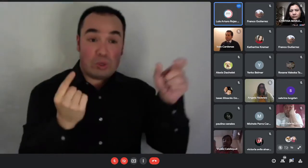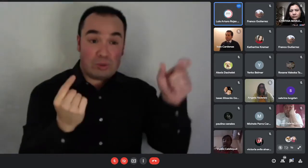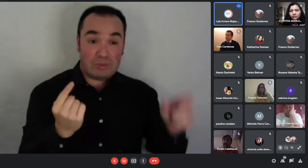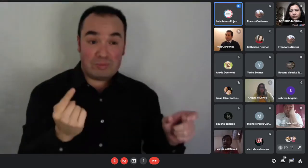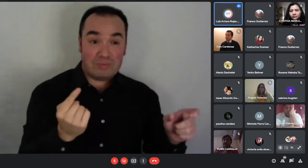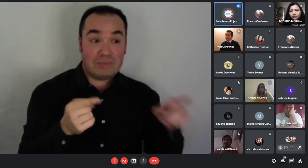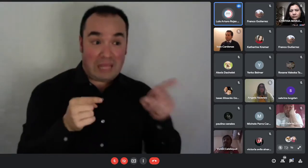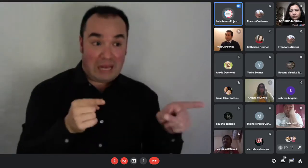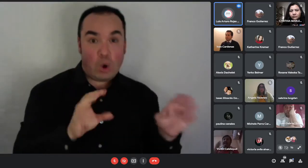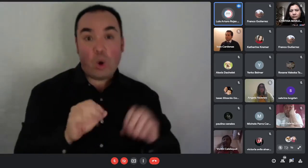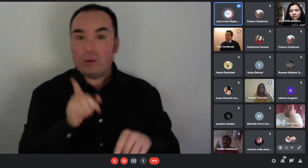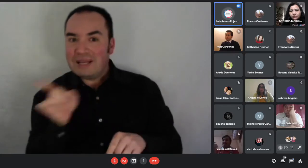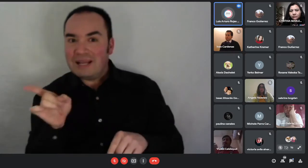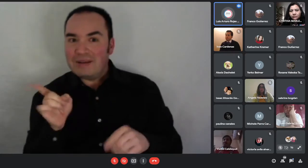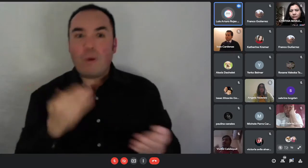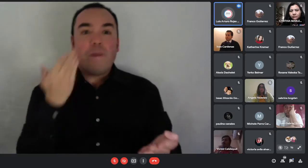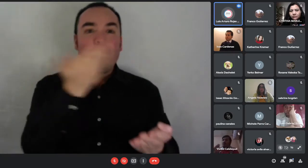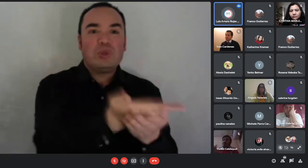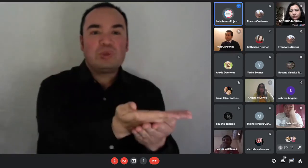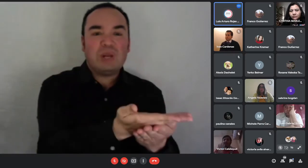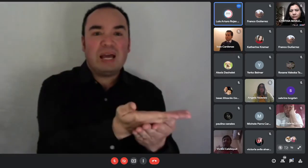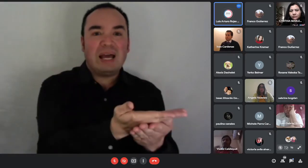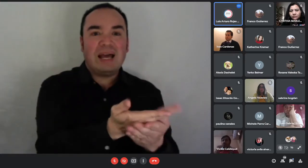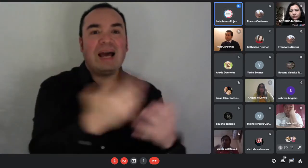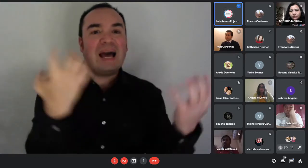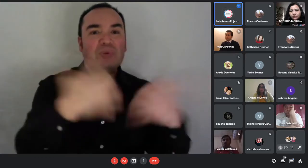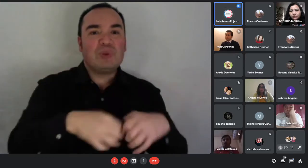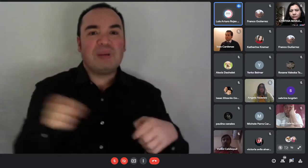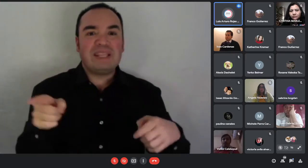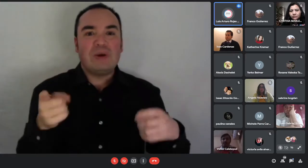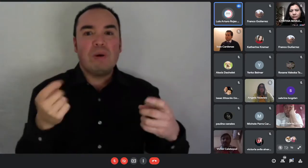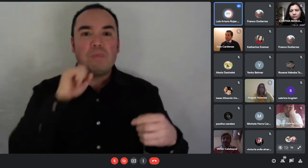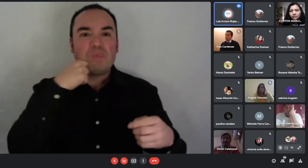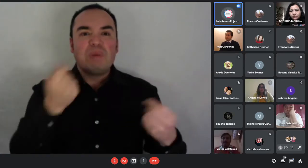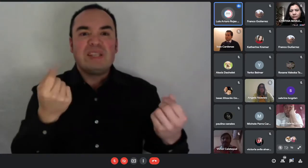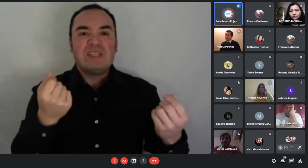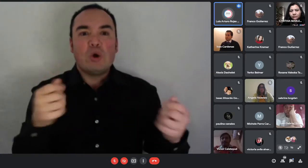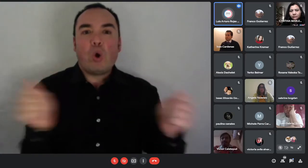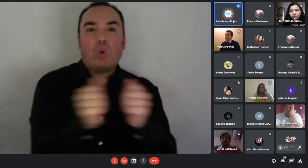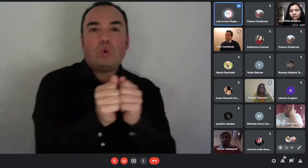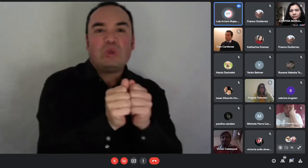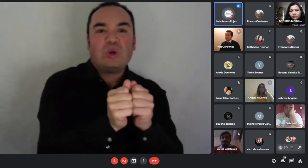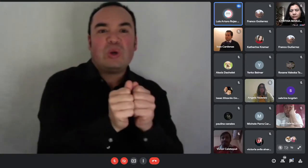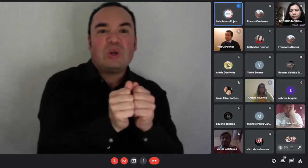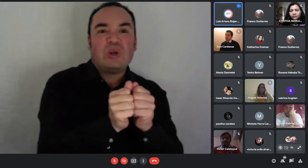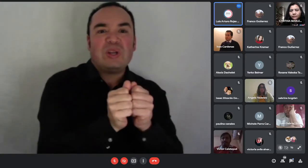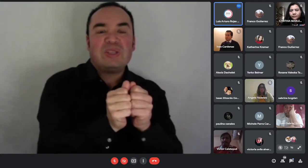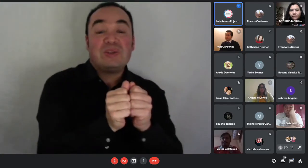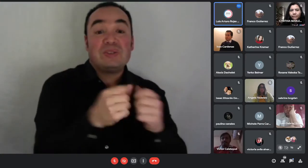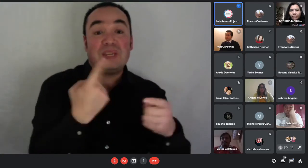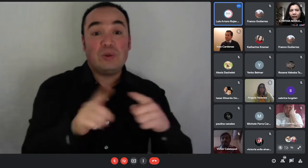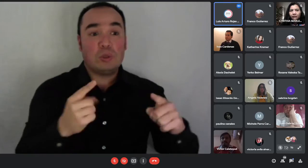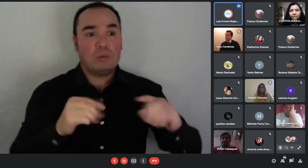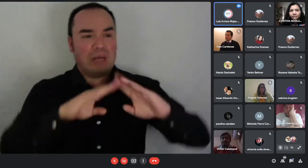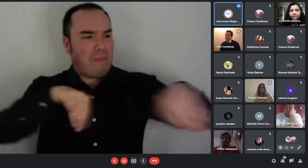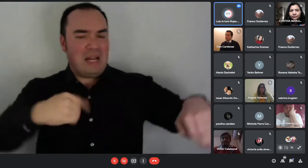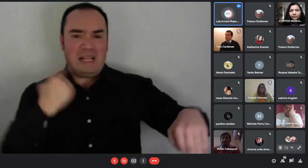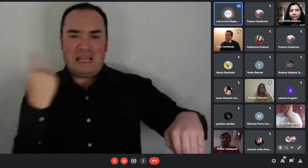¿Ya? y el otro después si quisiera postular no lo va a poder hacer distinto es cuando se genera un divorcio